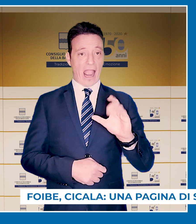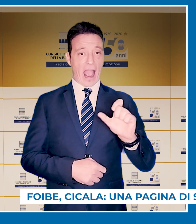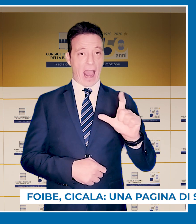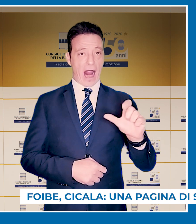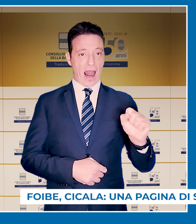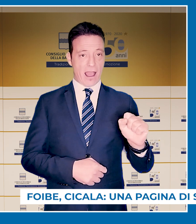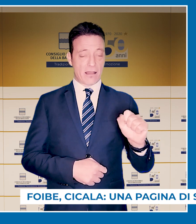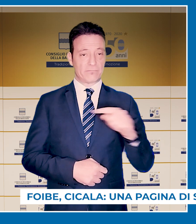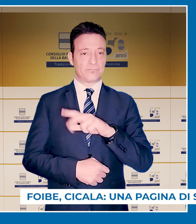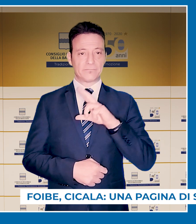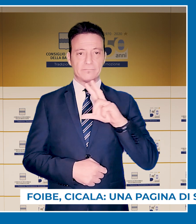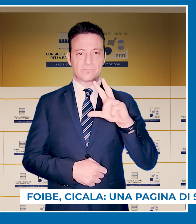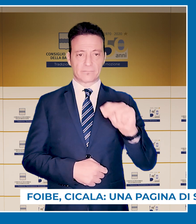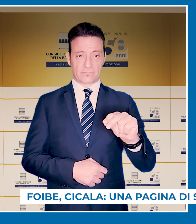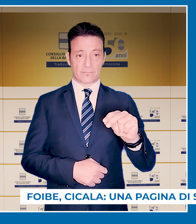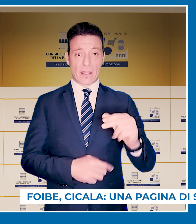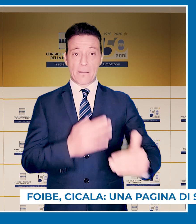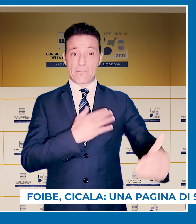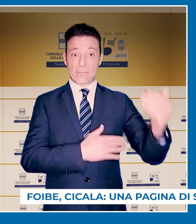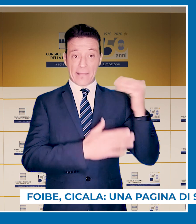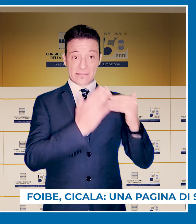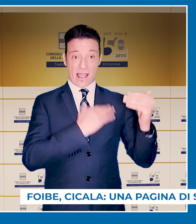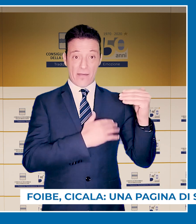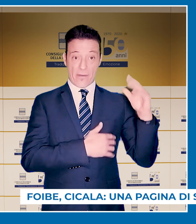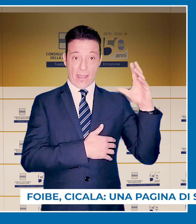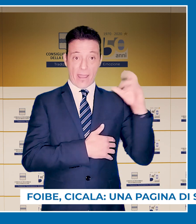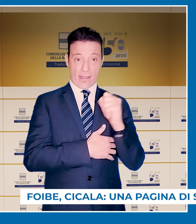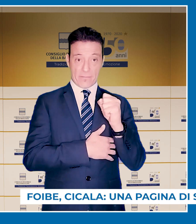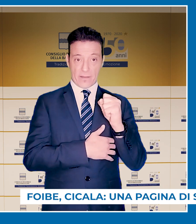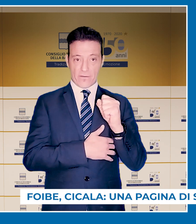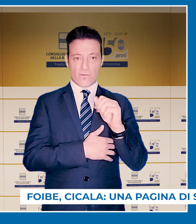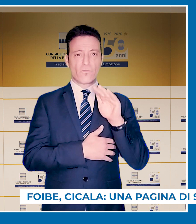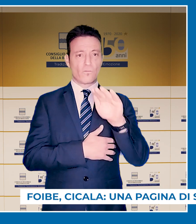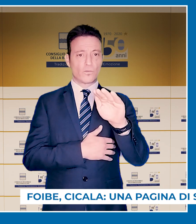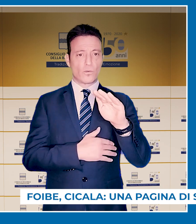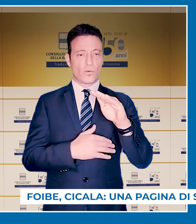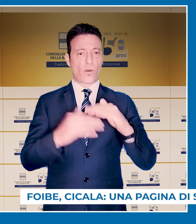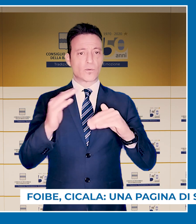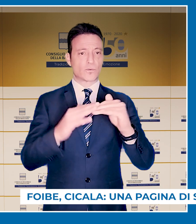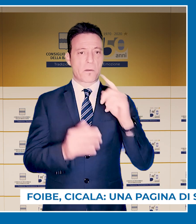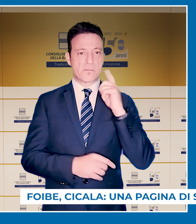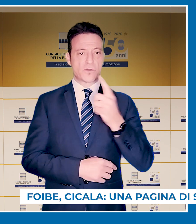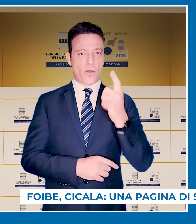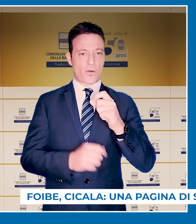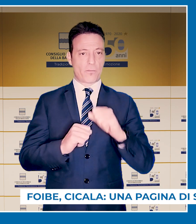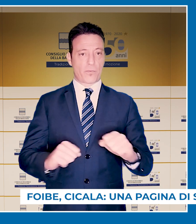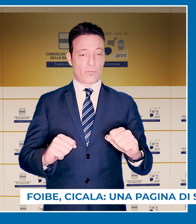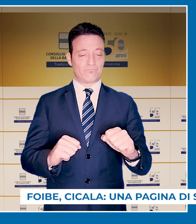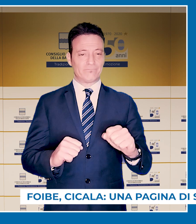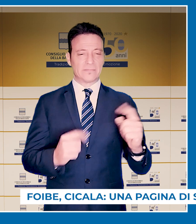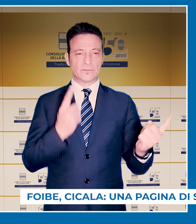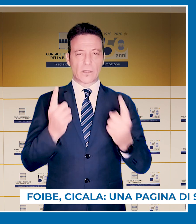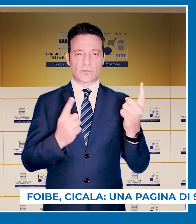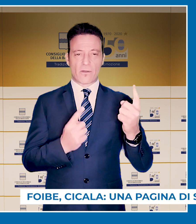nel sottolineare che solo comprendendo il passato possiamo costruire un futuro migliore, ha ricordato quella